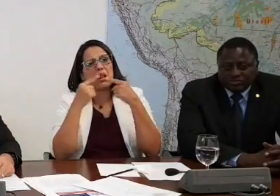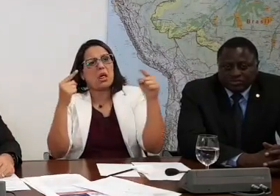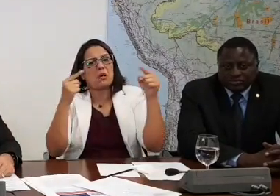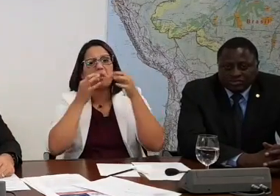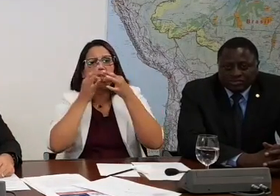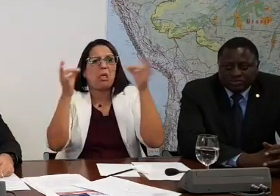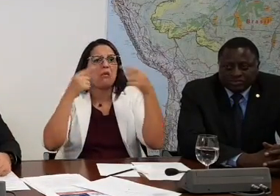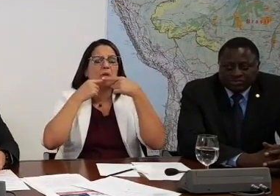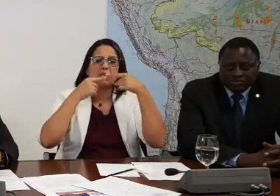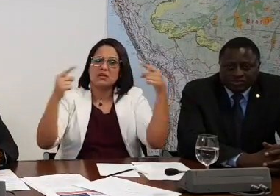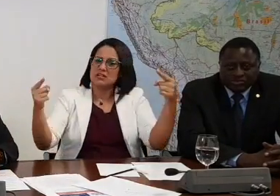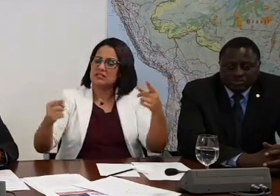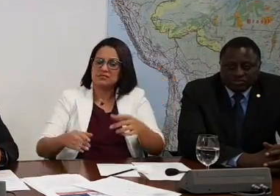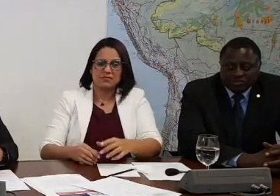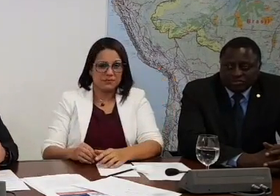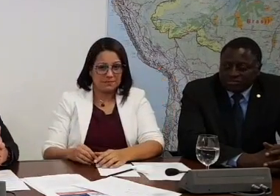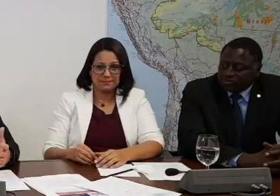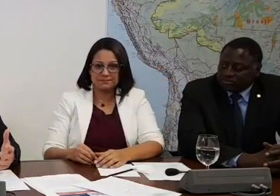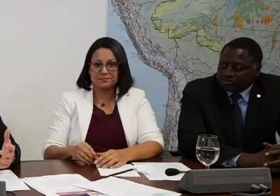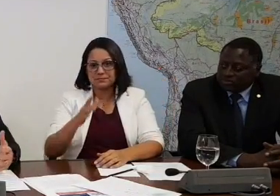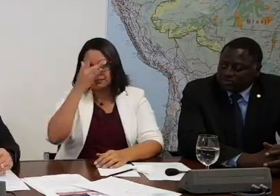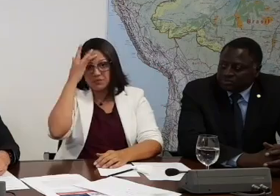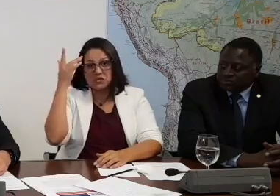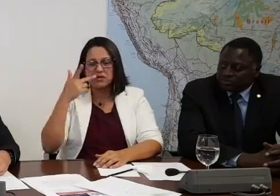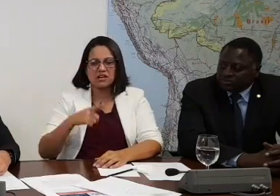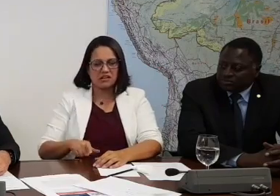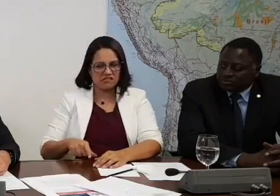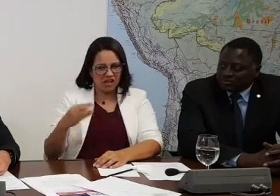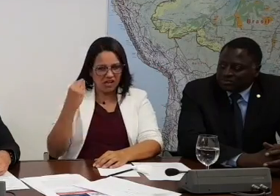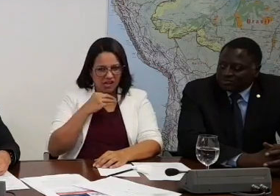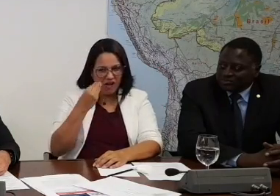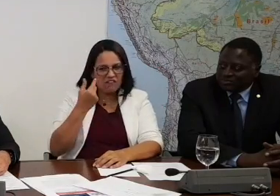crítica. alguns falam que ele vai se dar bem.